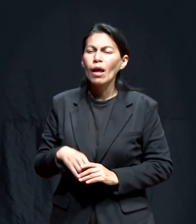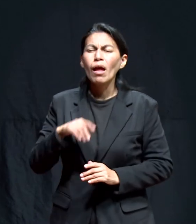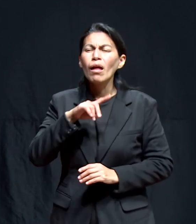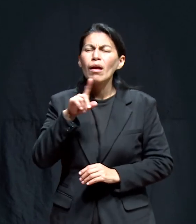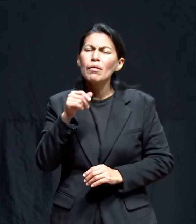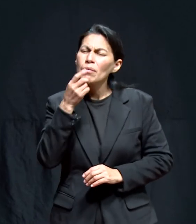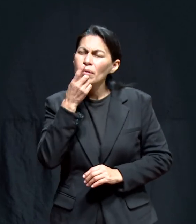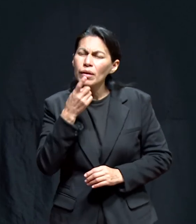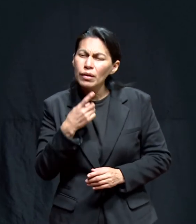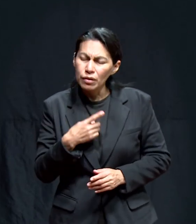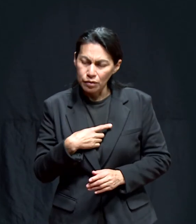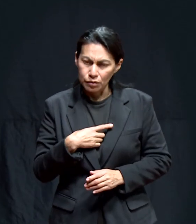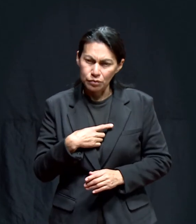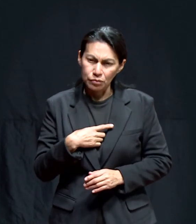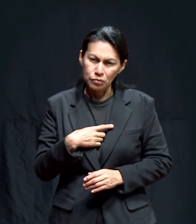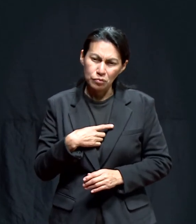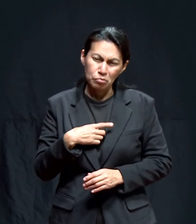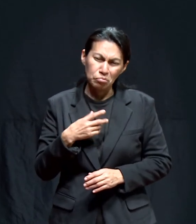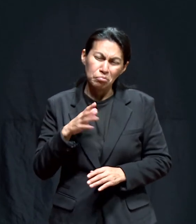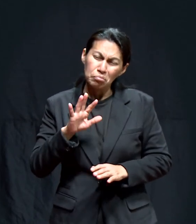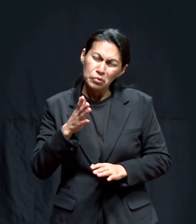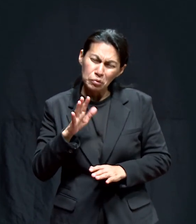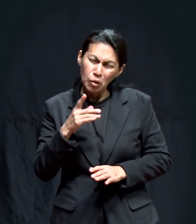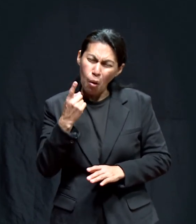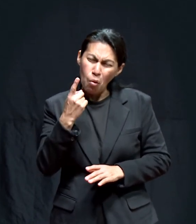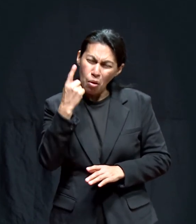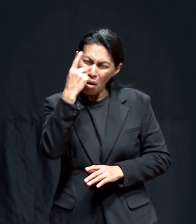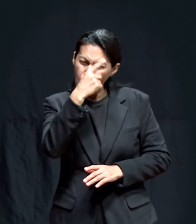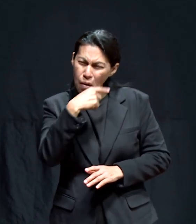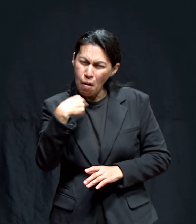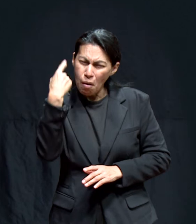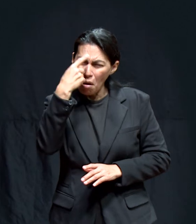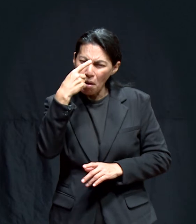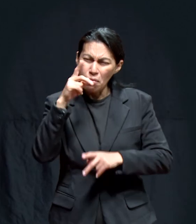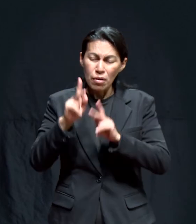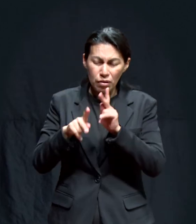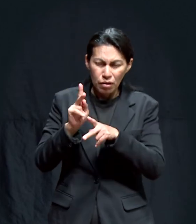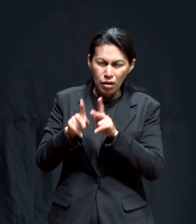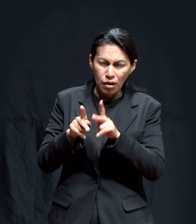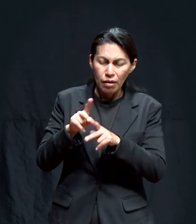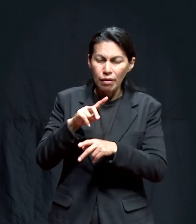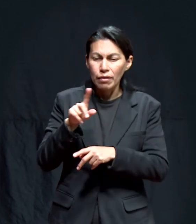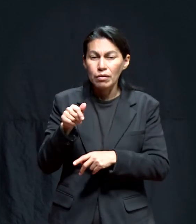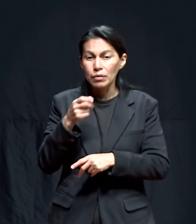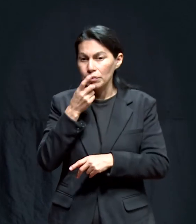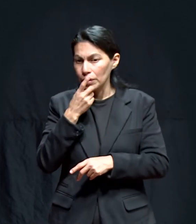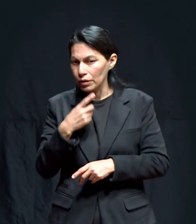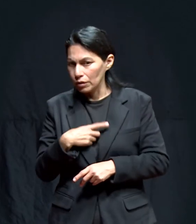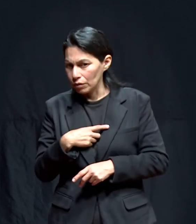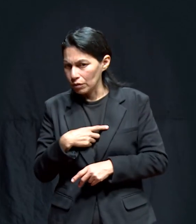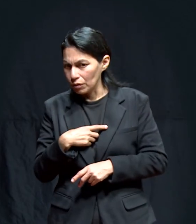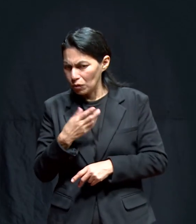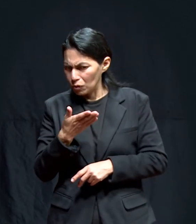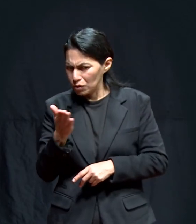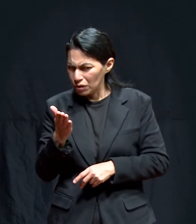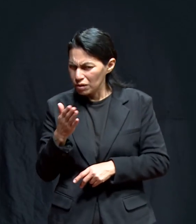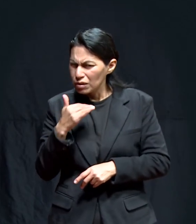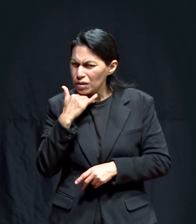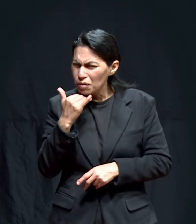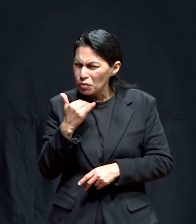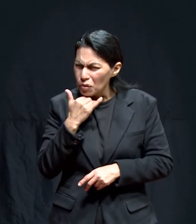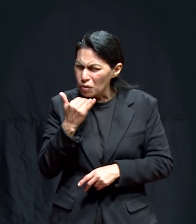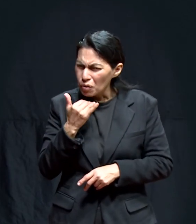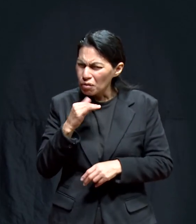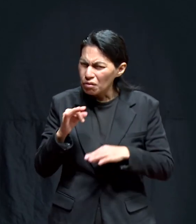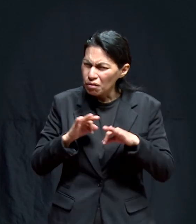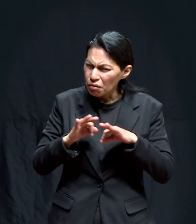Al final de cuentas, me dice, de todas nuestras pláticas, platicamos como una hora. Después de esas pláticas, me dice, oiga, usted